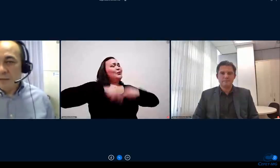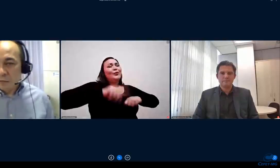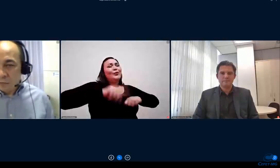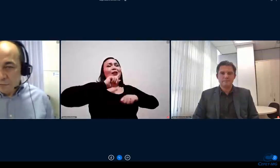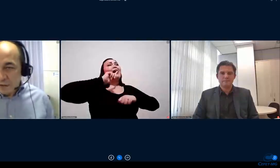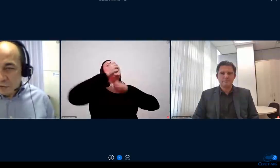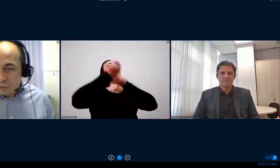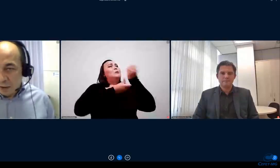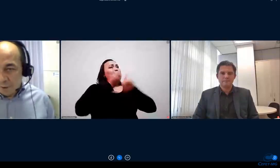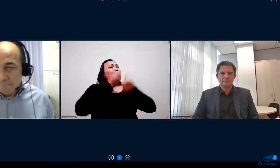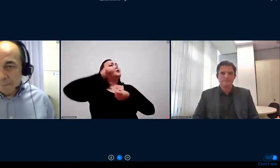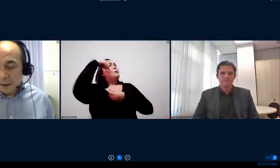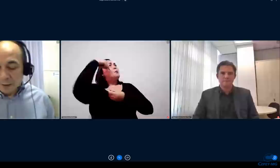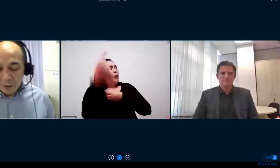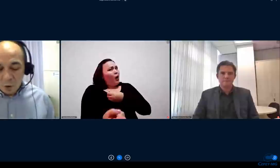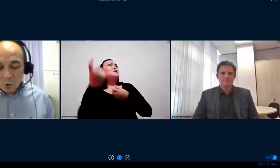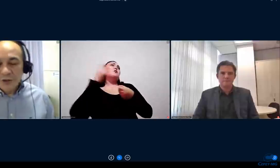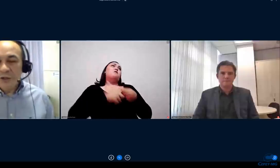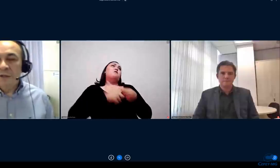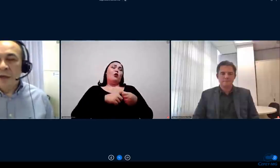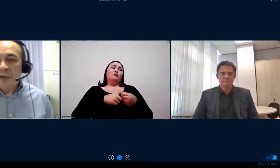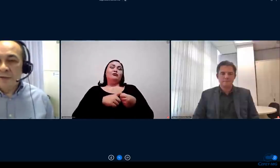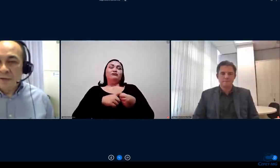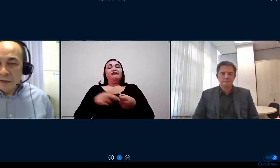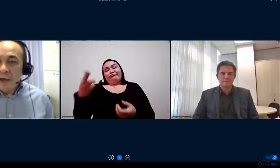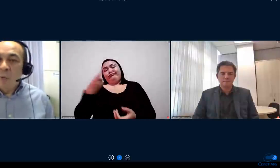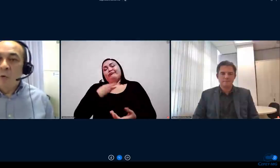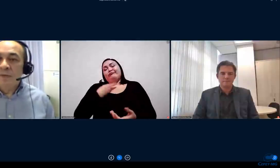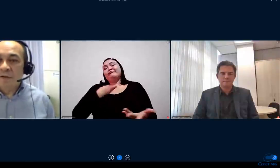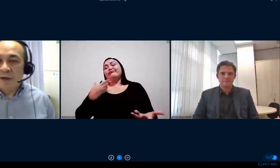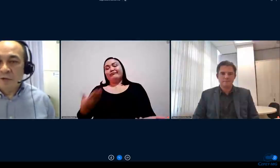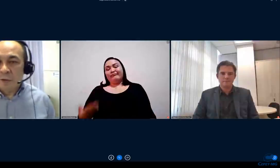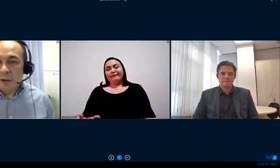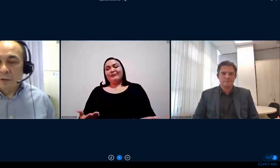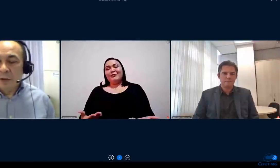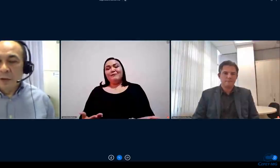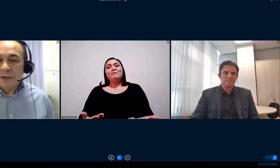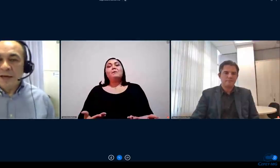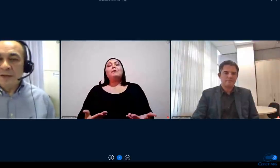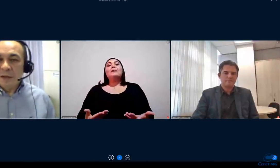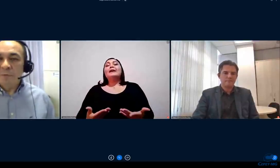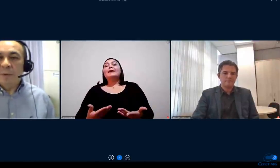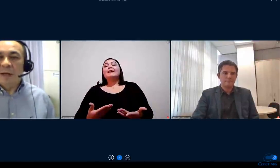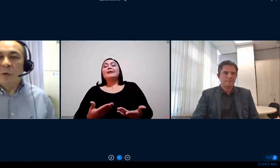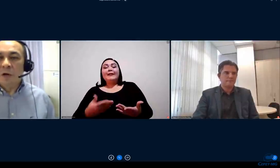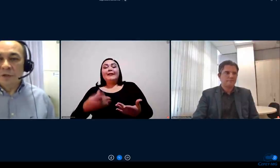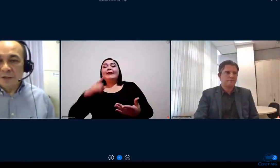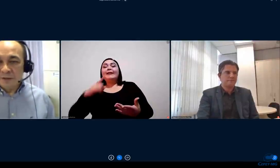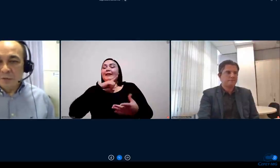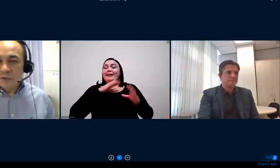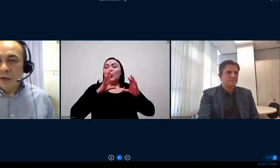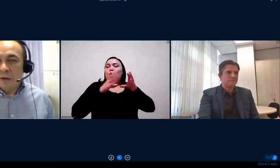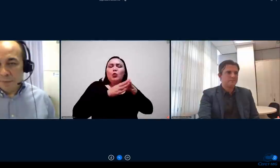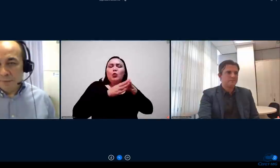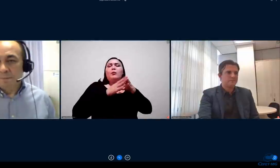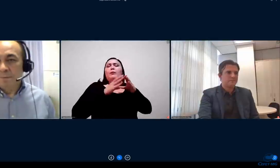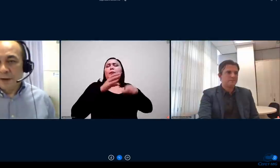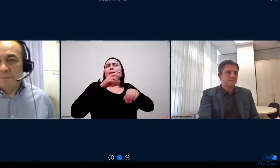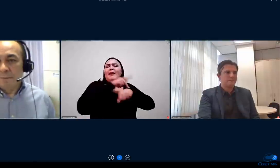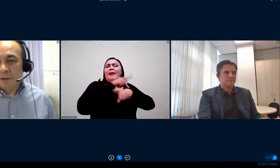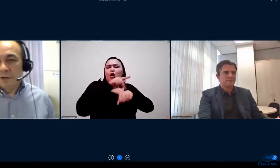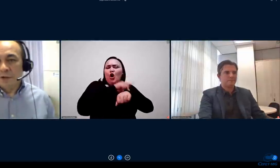semestre se tudo tivesse ok tá hoje a gente tem esse e é um observatório das equipes pedagógicas dos camp